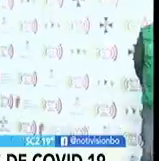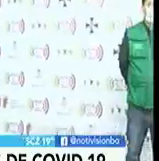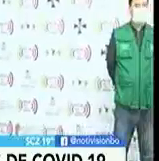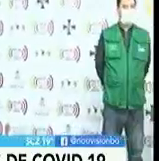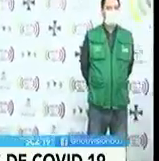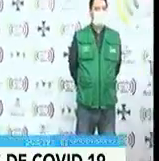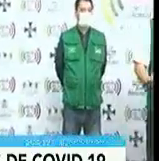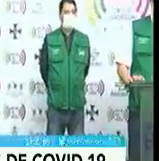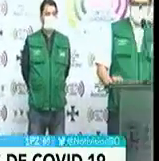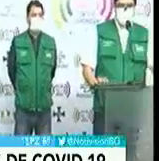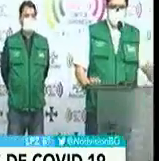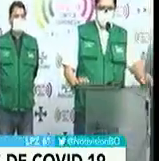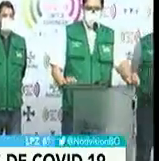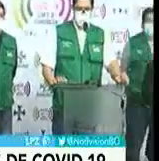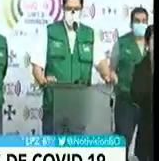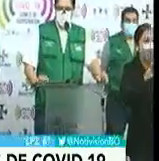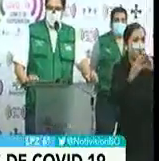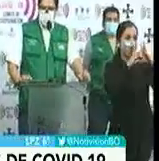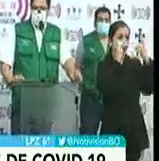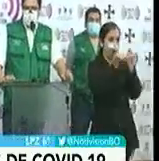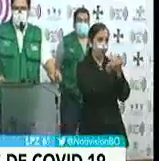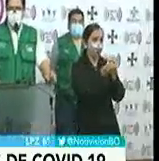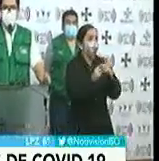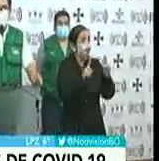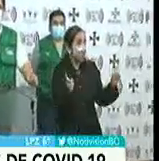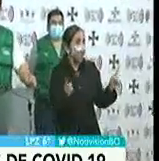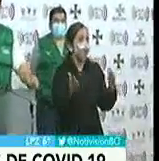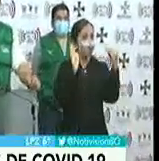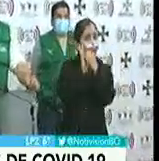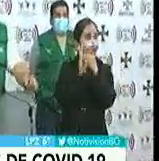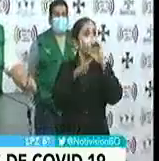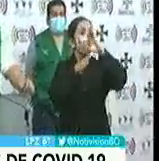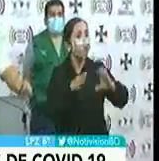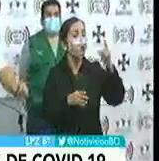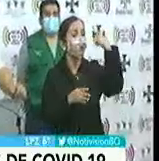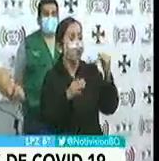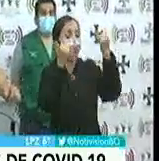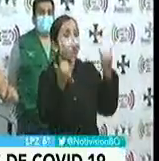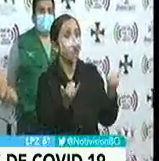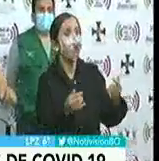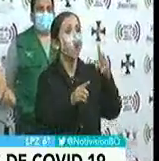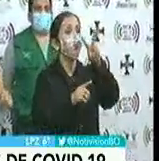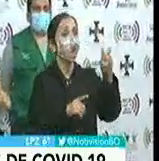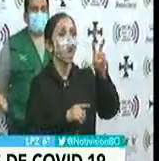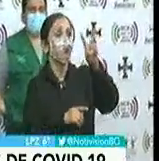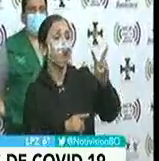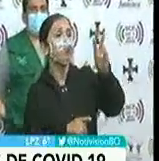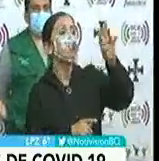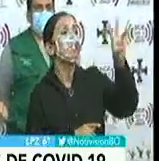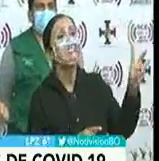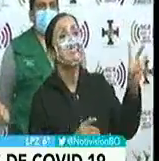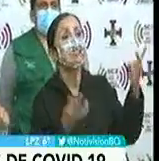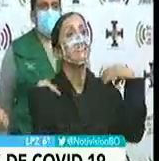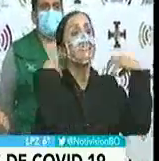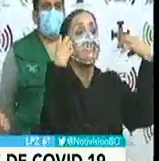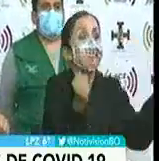que han fallecido hasta el momento en el departamento. Sin embargo, el registro completo para el registro de hoy es de 227 casos